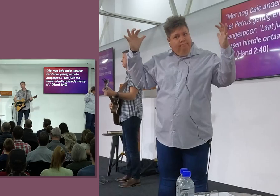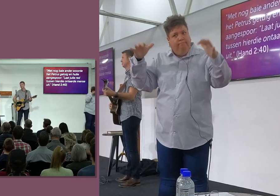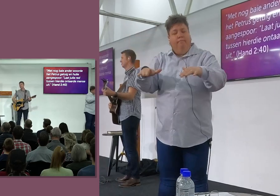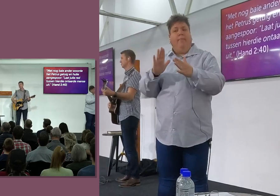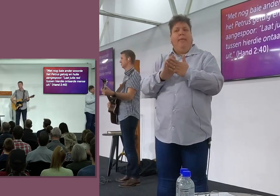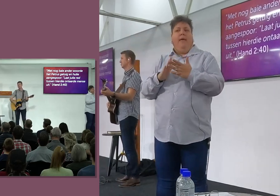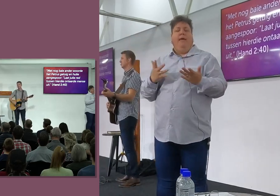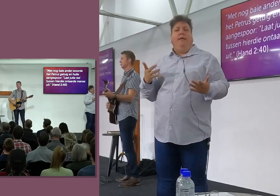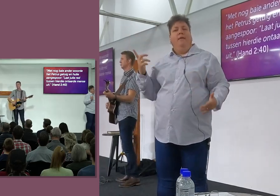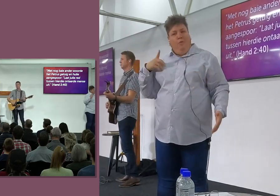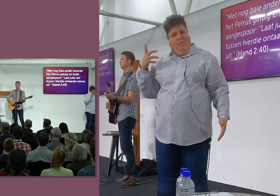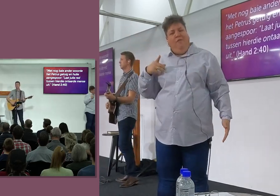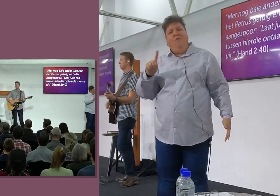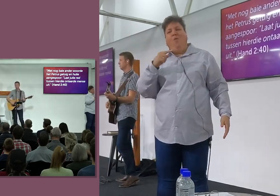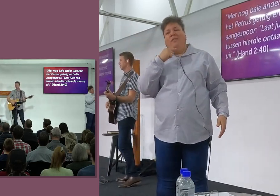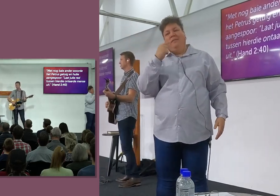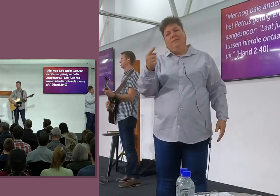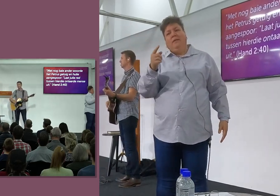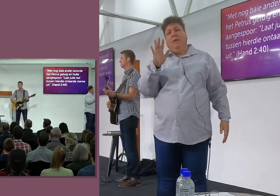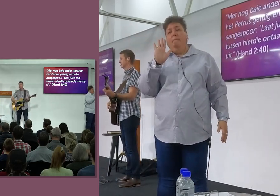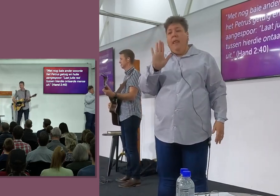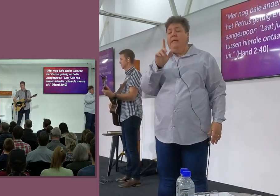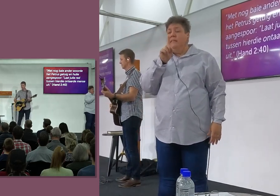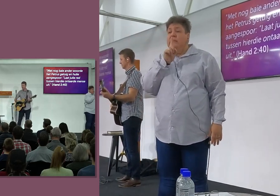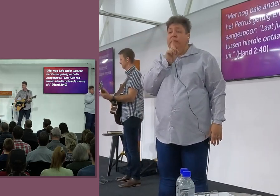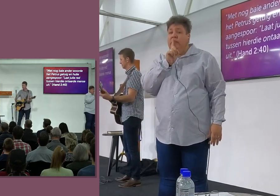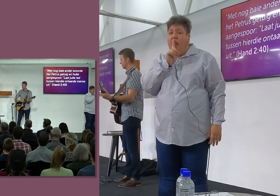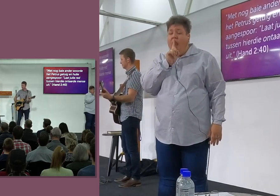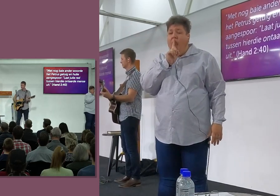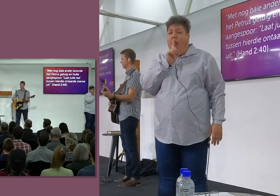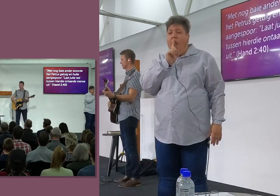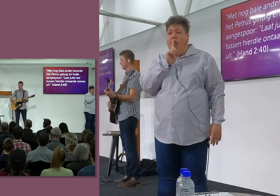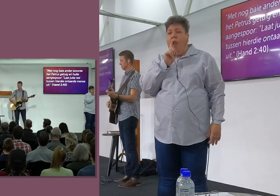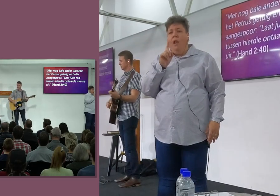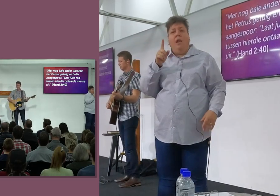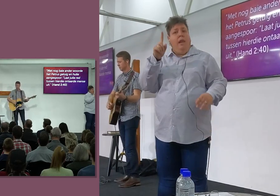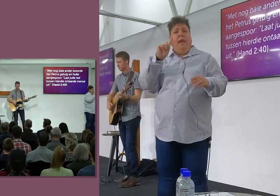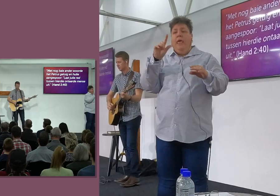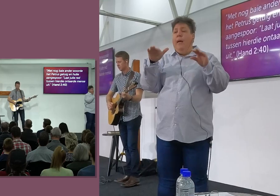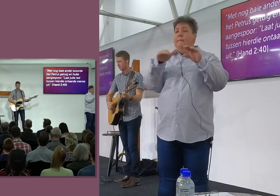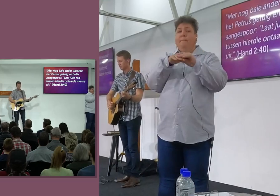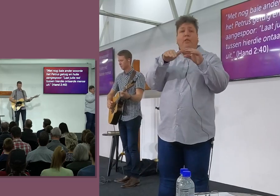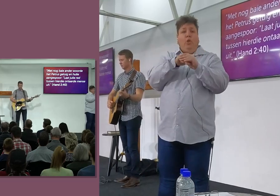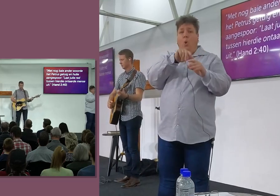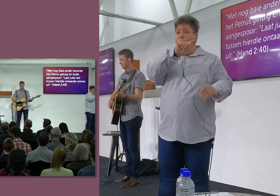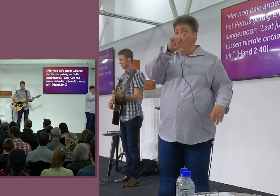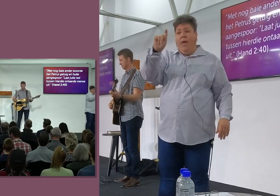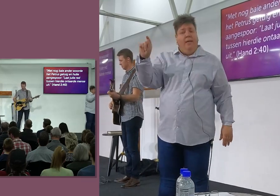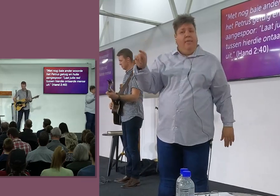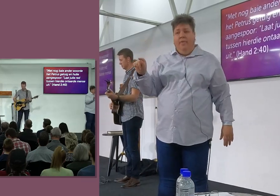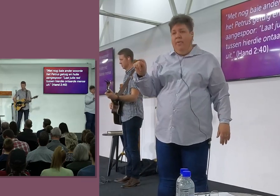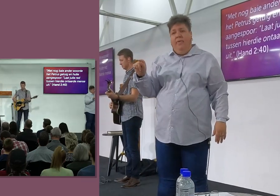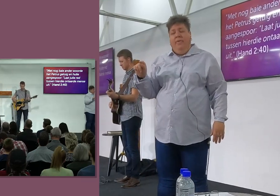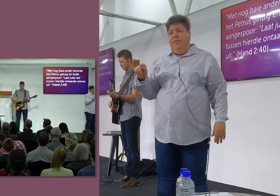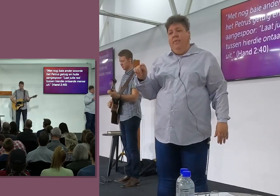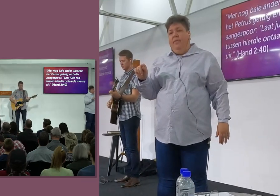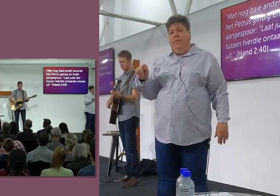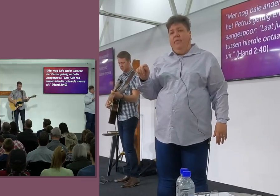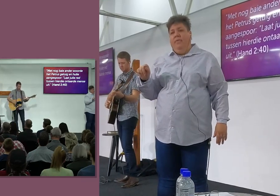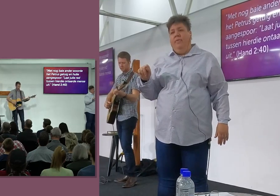wat ek vir oog en vir jou wil sê is dier om stil te blij en nie betrokken te wees nie sê ek dit sonder om dit te sê